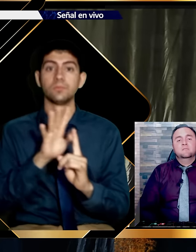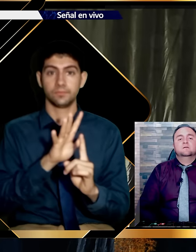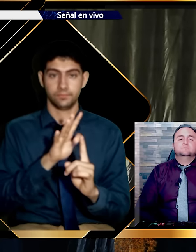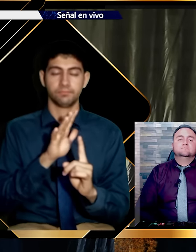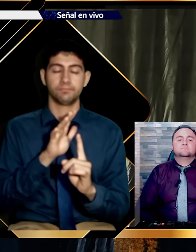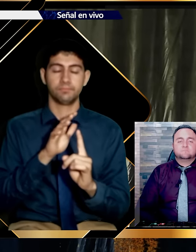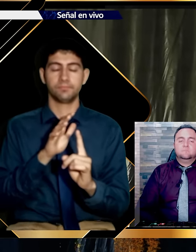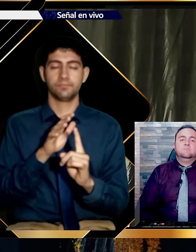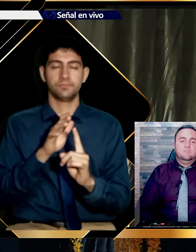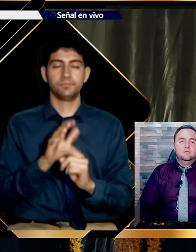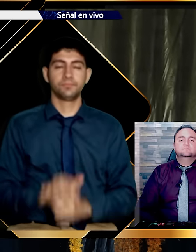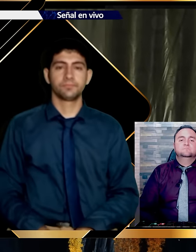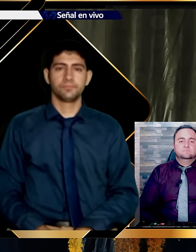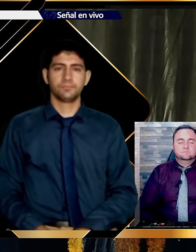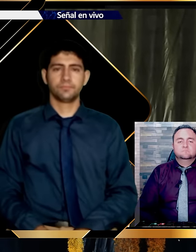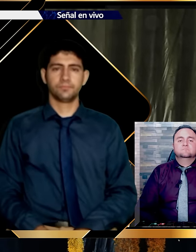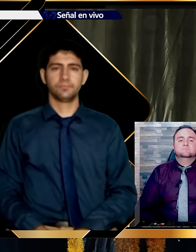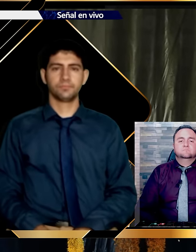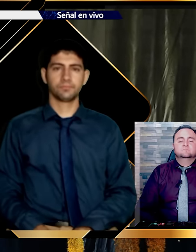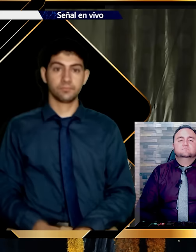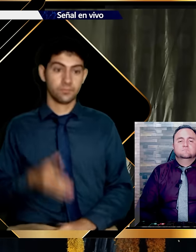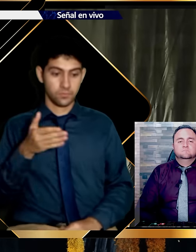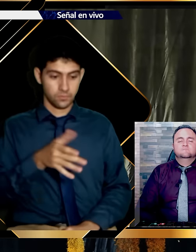junta. Fue el escogido.